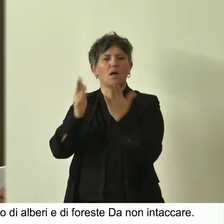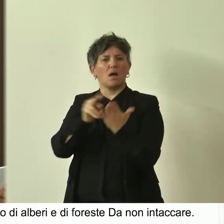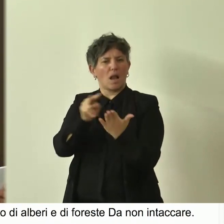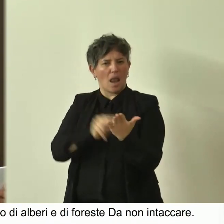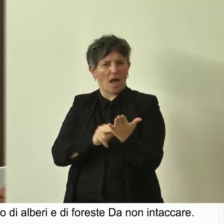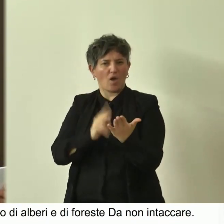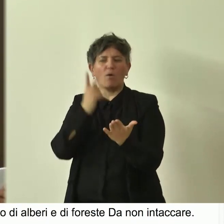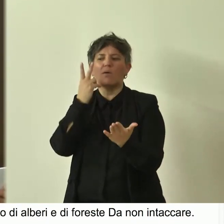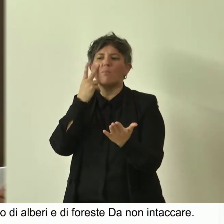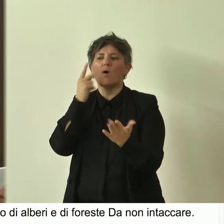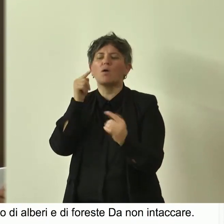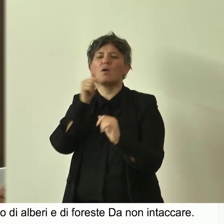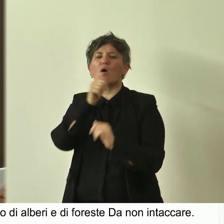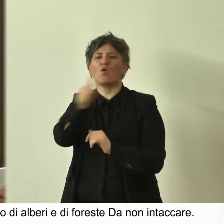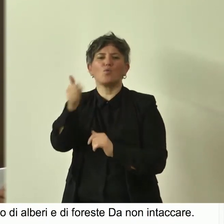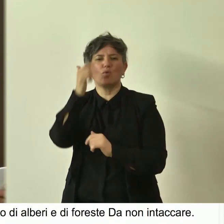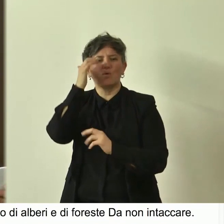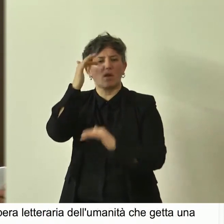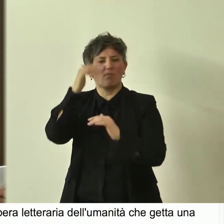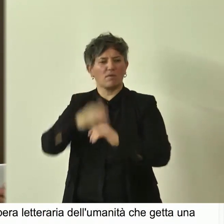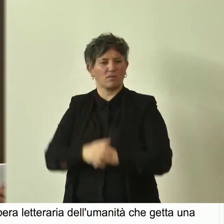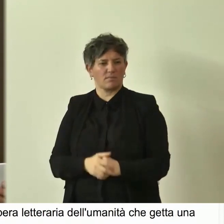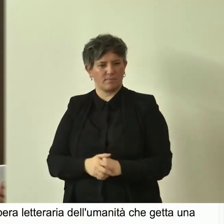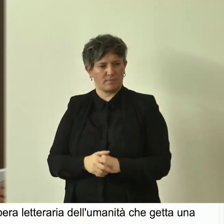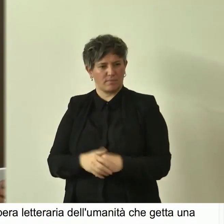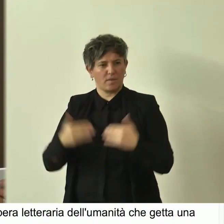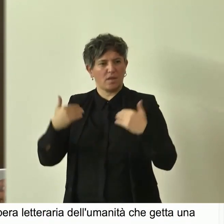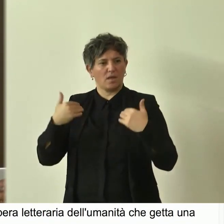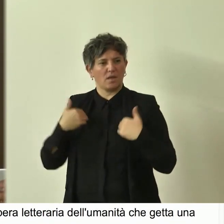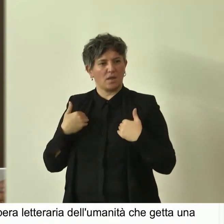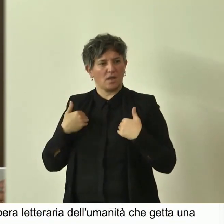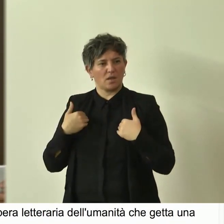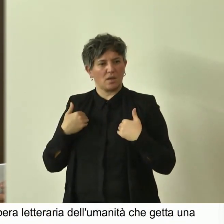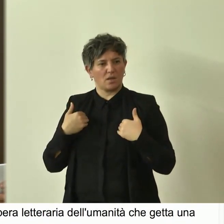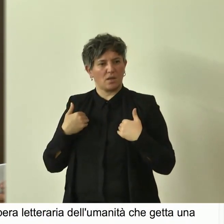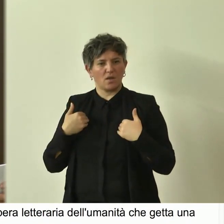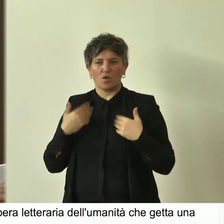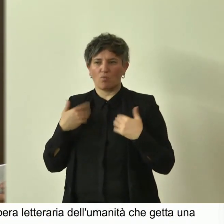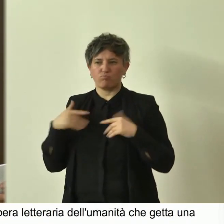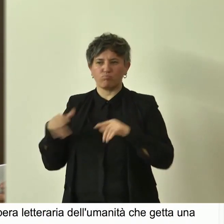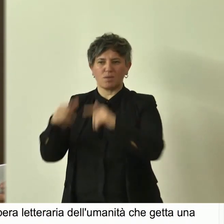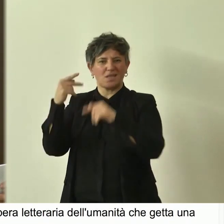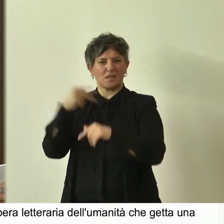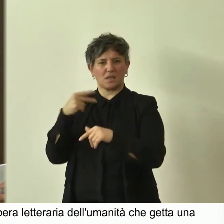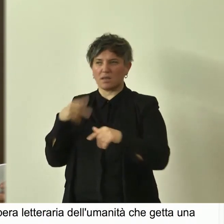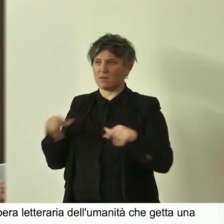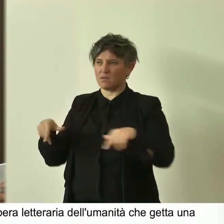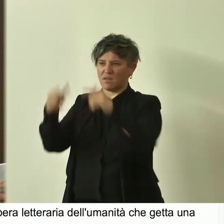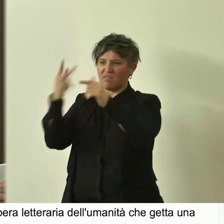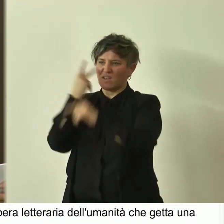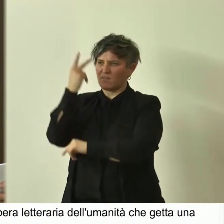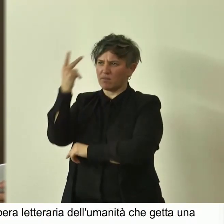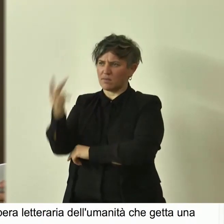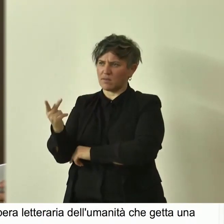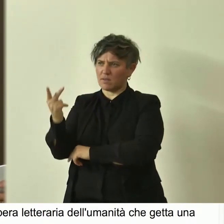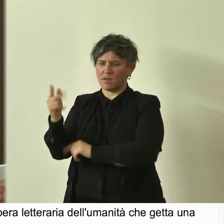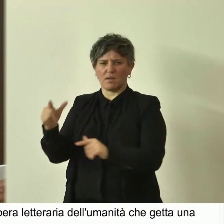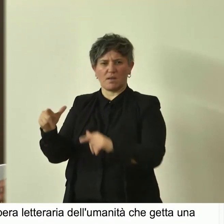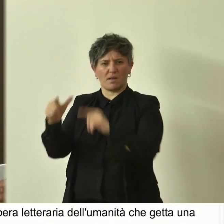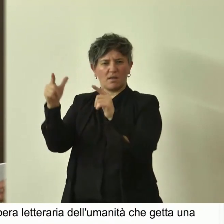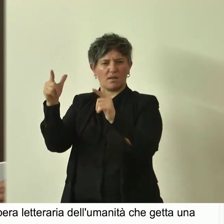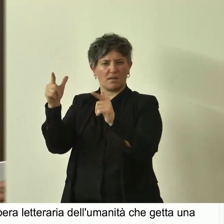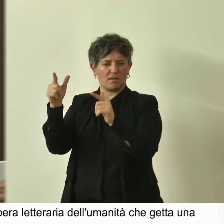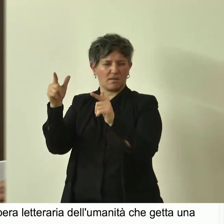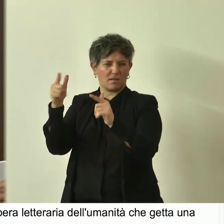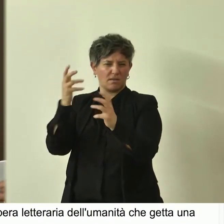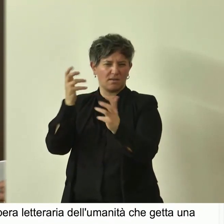voi fate le vostre riflessioni. Io, Gilgamesh, vado a vedere quell'essere di cui tanto si dice, del cui nome la fama riempie il